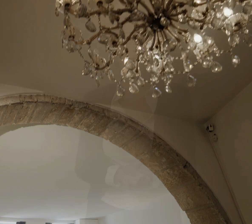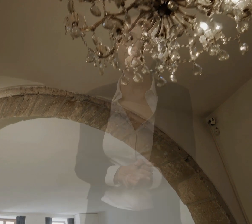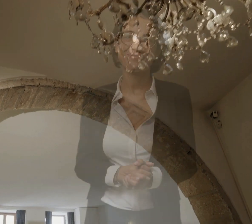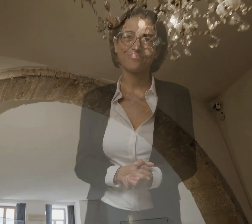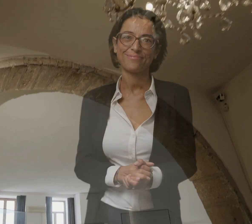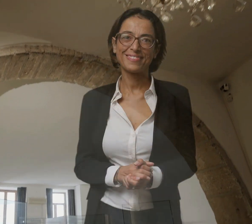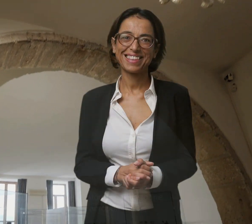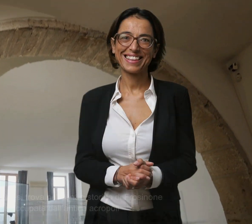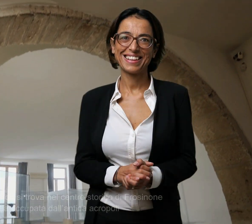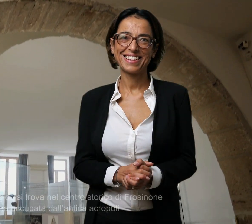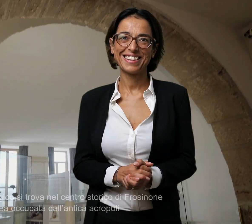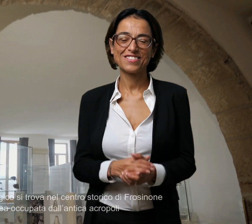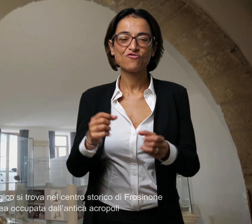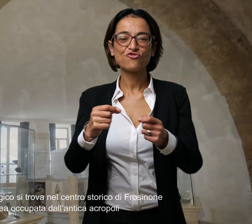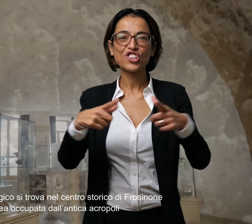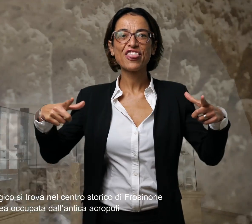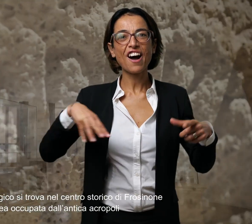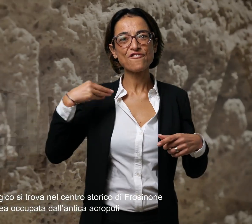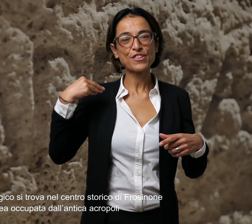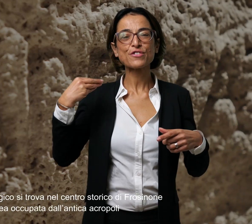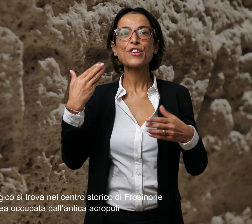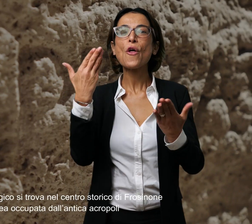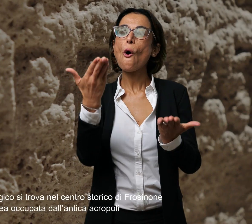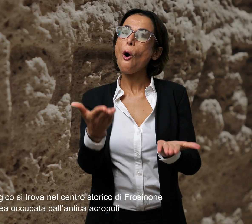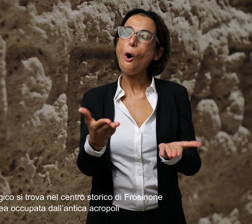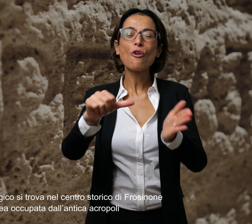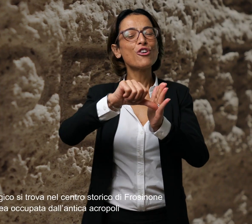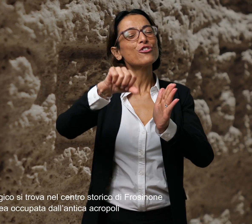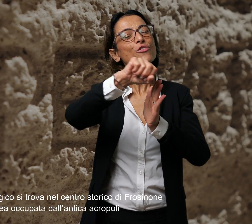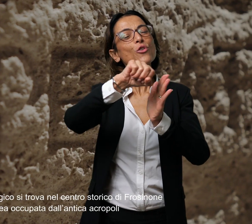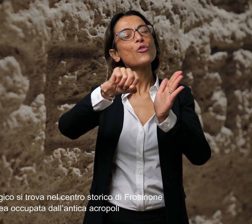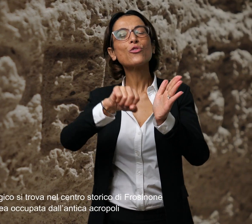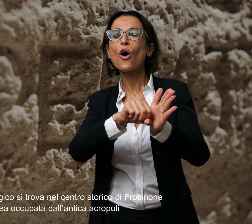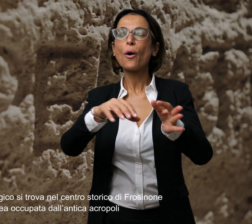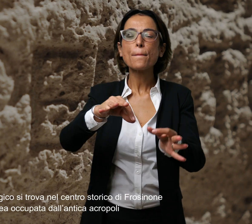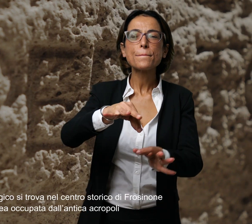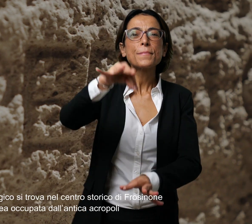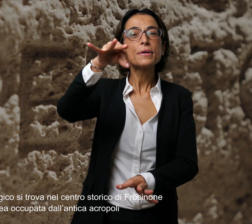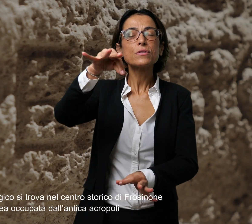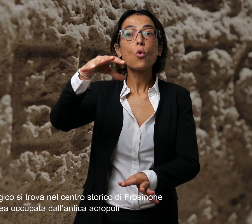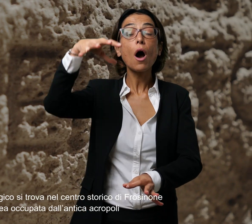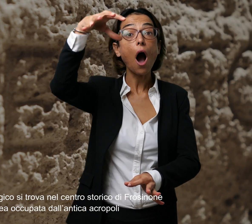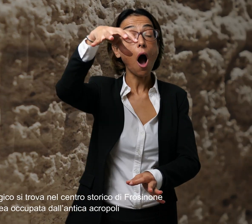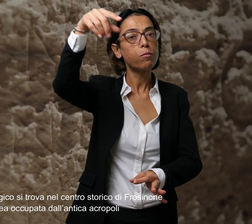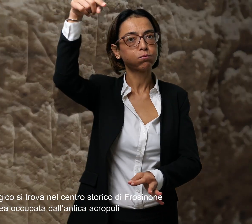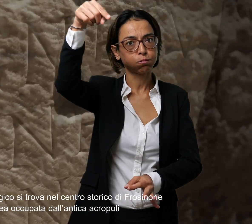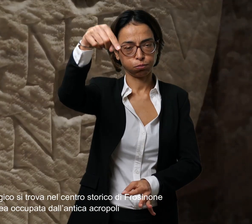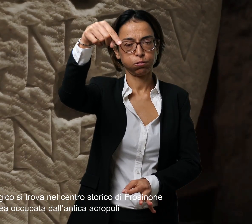il museo archeologico si trova nel centro storico di Frosinone nell'area occupata dall